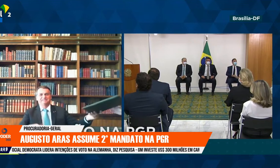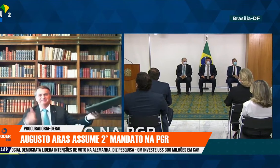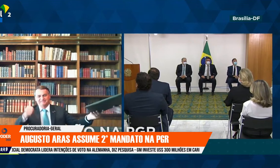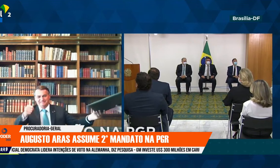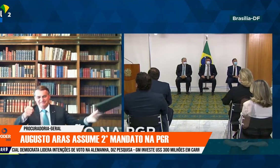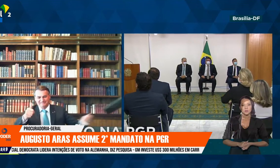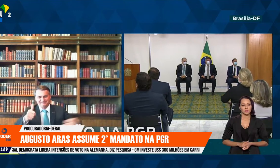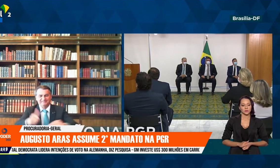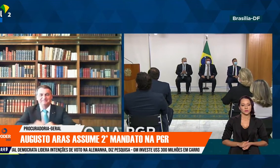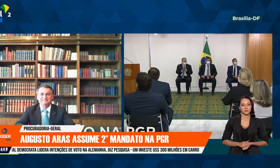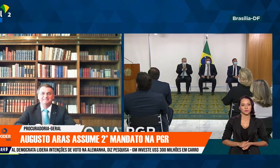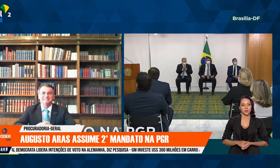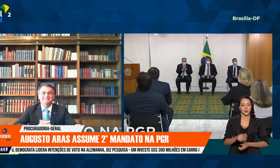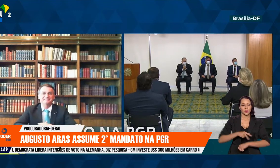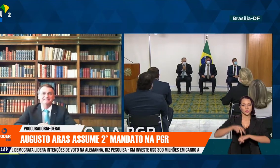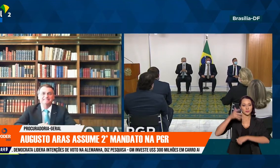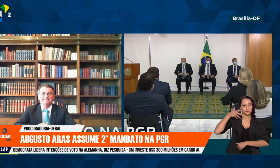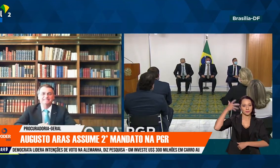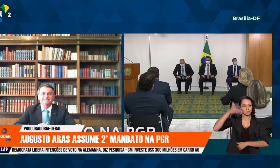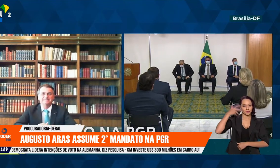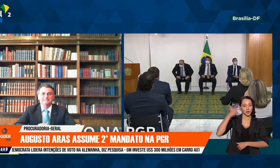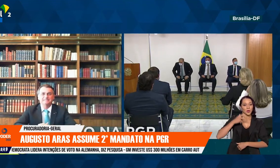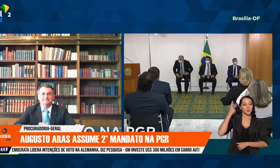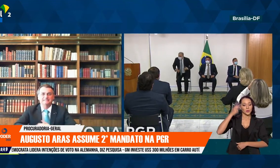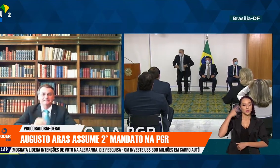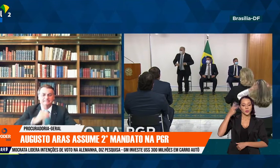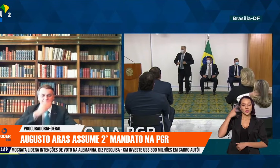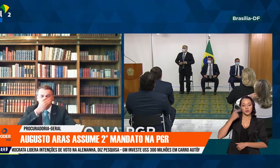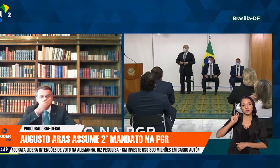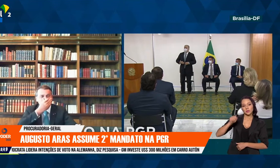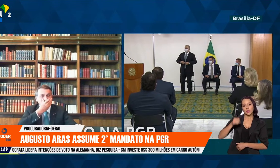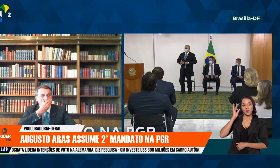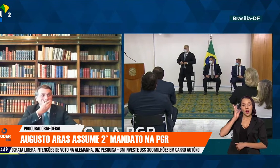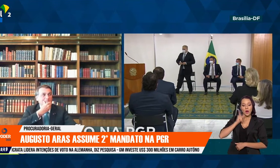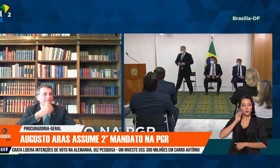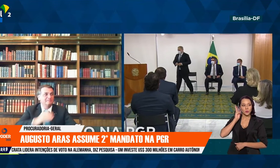Com a palavra, Procurador-Geral da República, Augusto Aras.